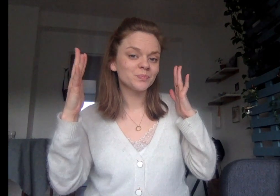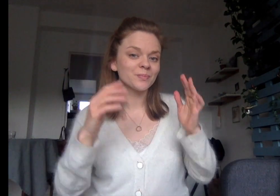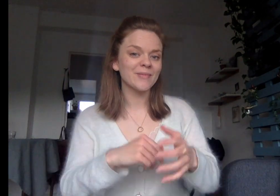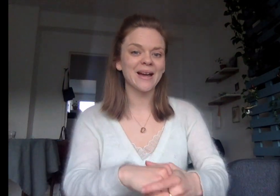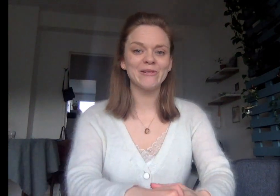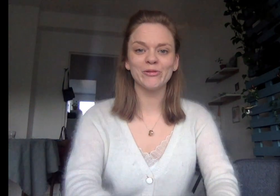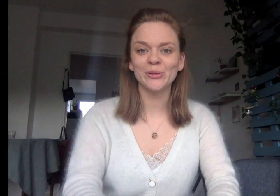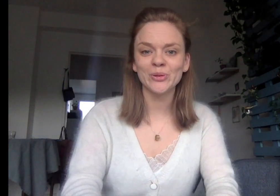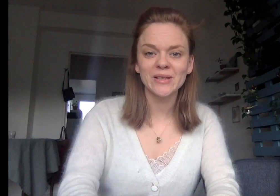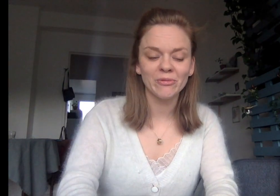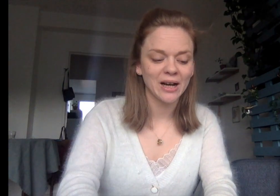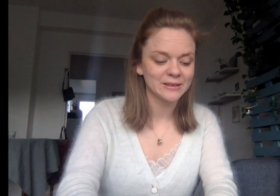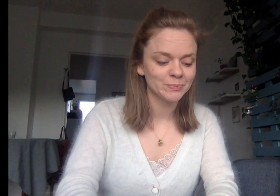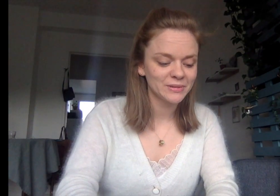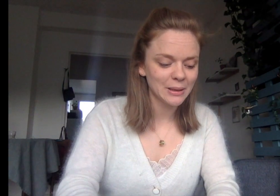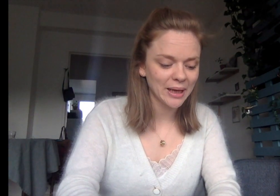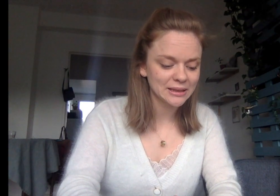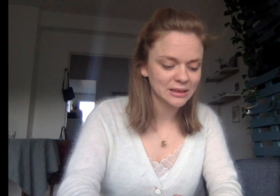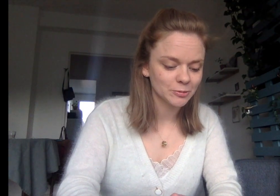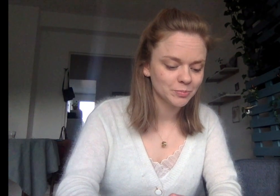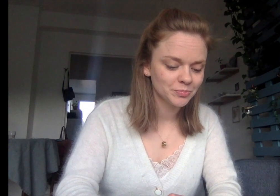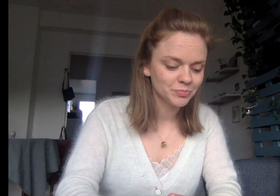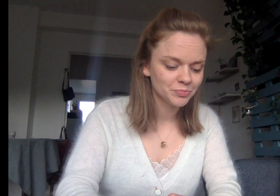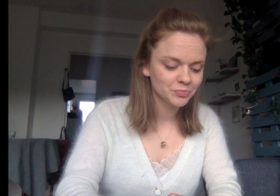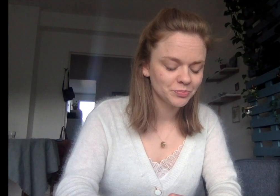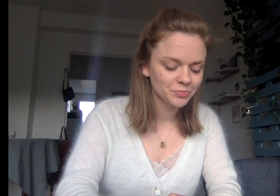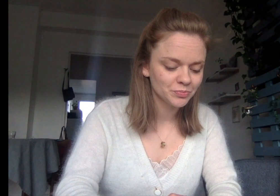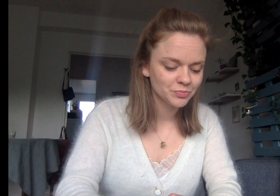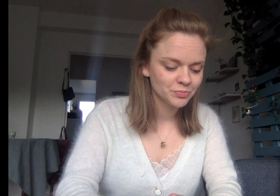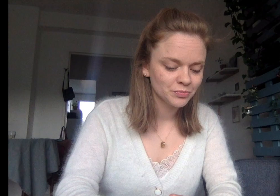Allez, on fait une deuxième phrase. C'est parti !